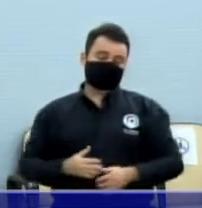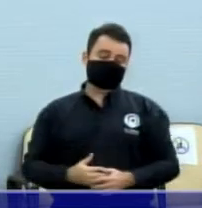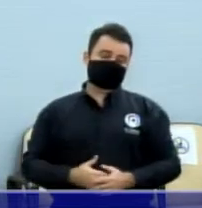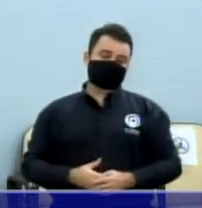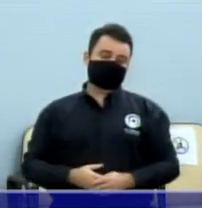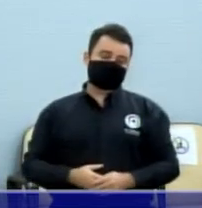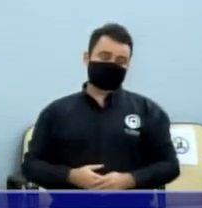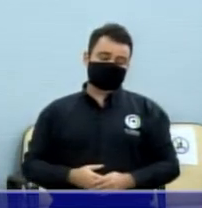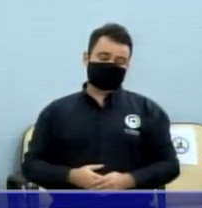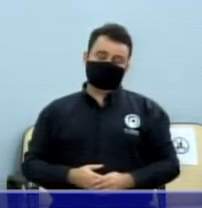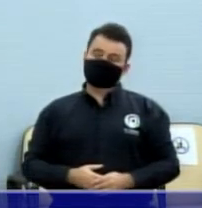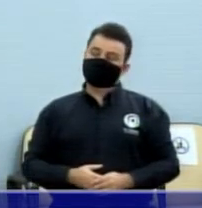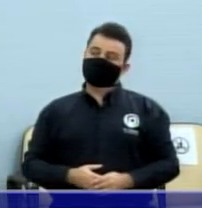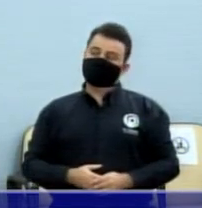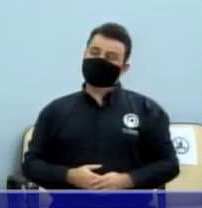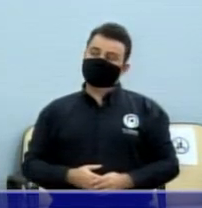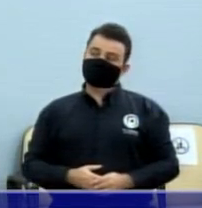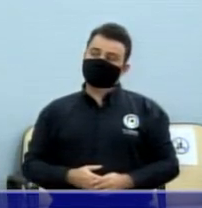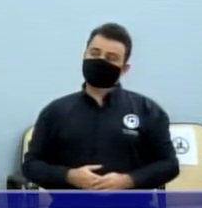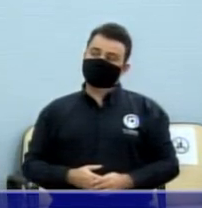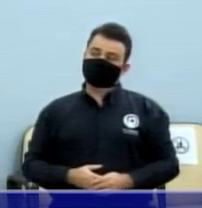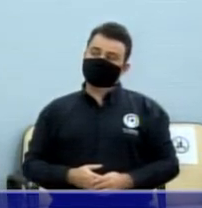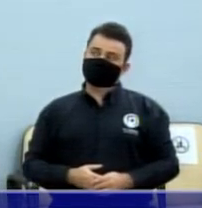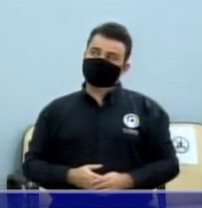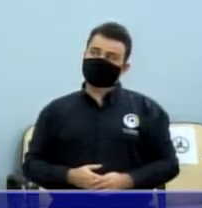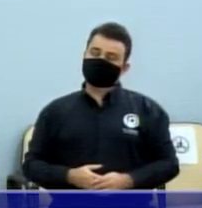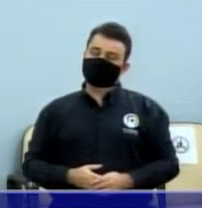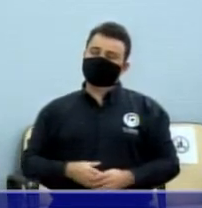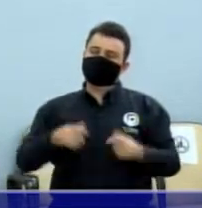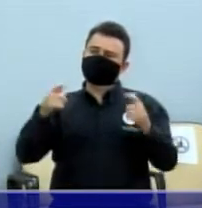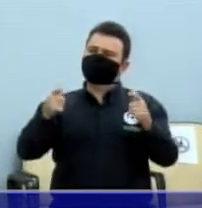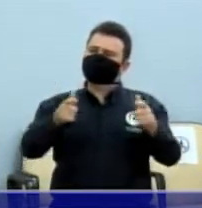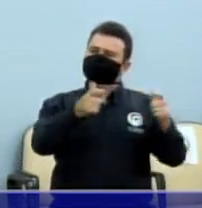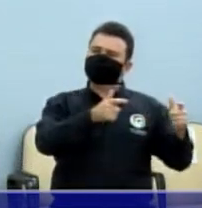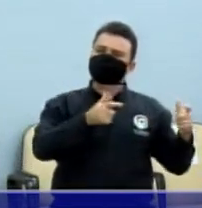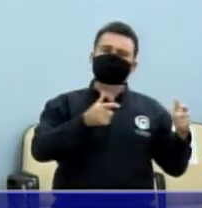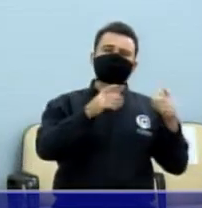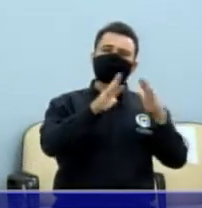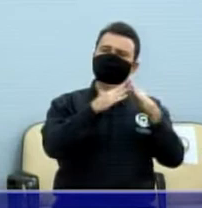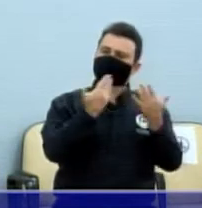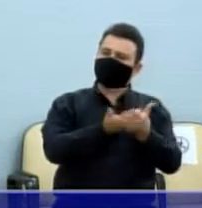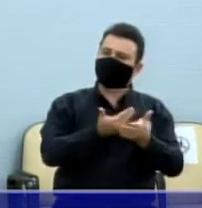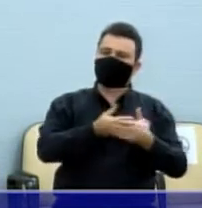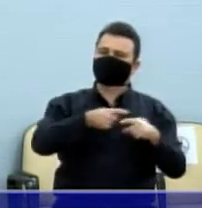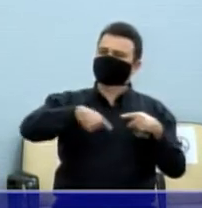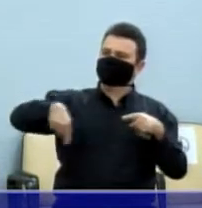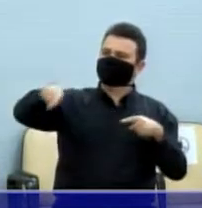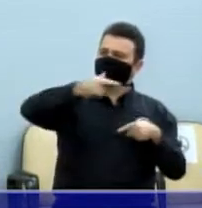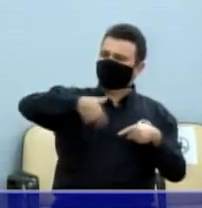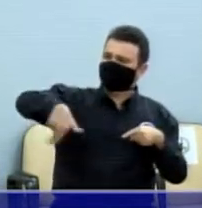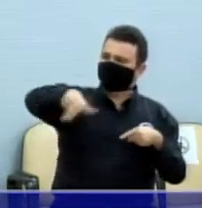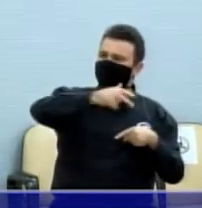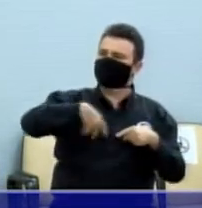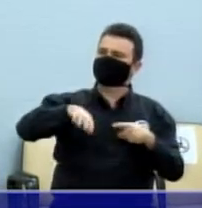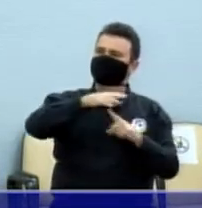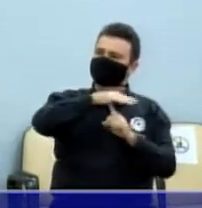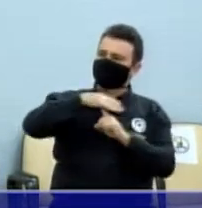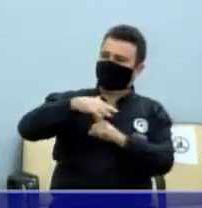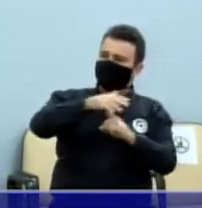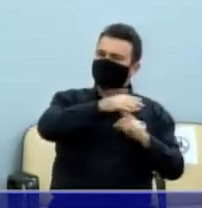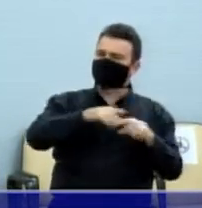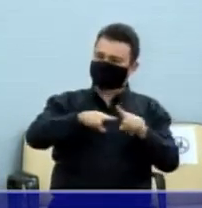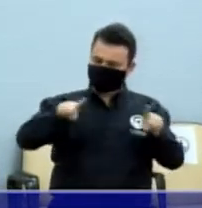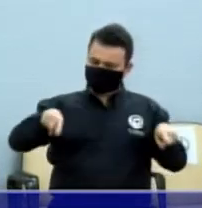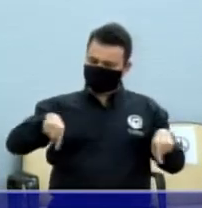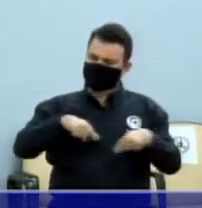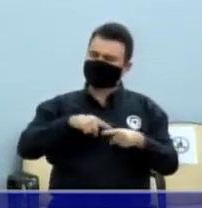Todo quanto é espaço público, escolas, pista de caminhada, praça pública, quadra de futebol,